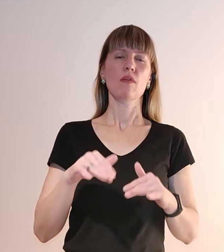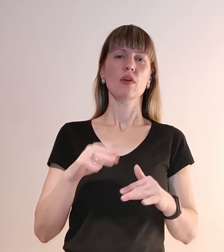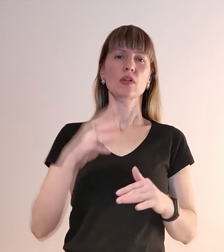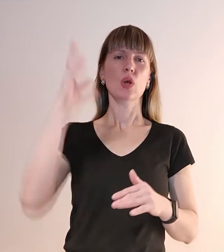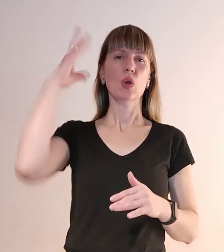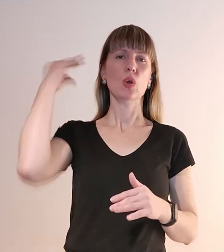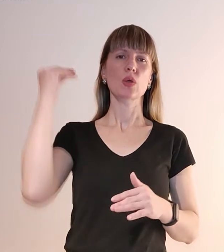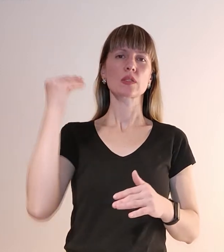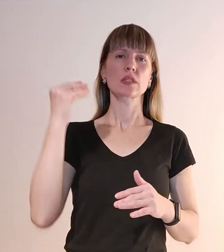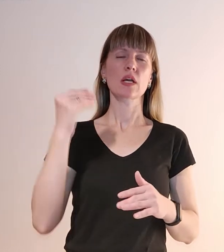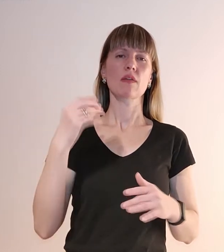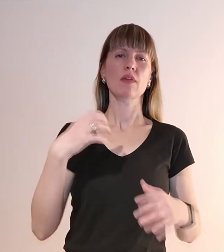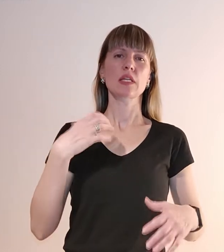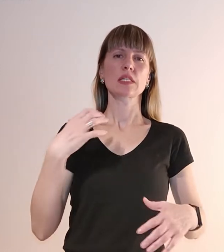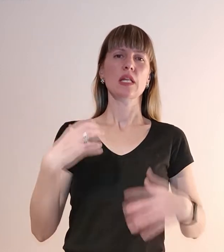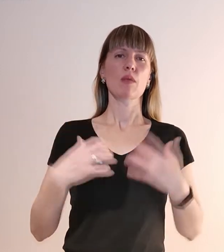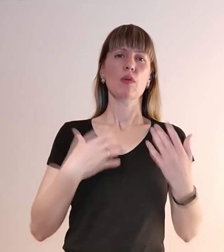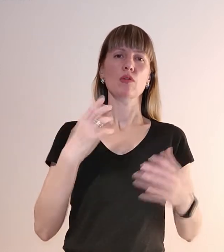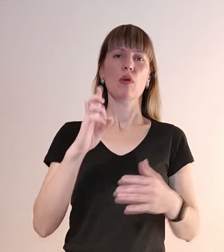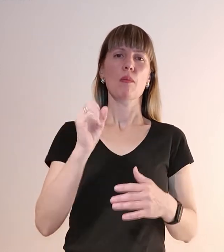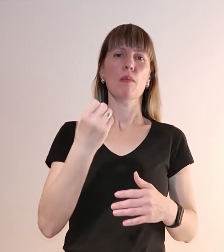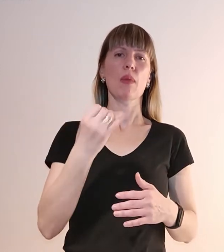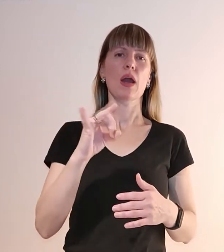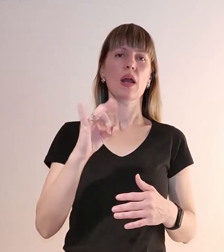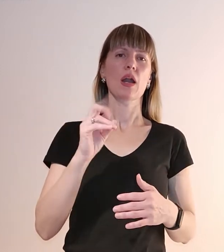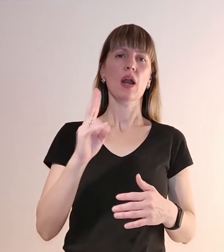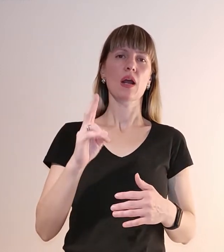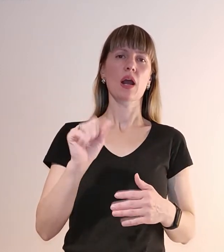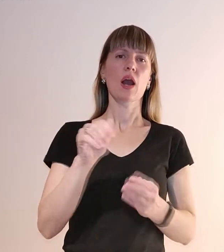байрак. Або гривень був за стартом.